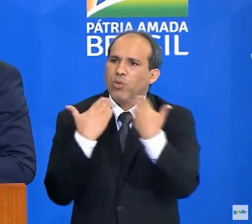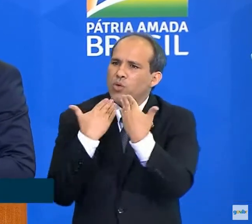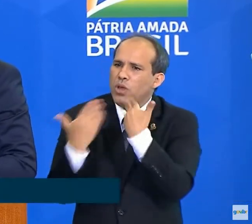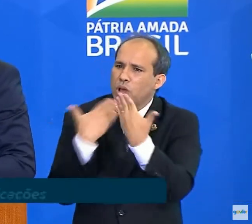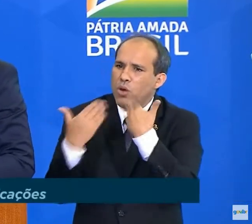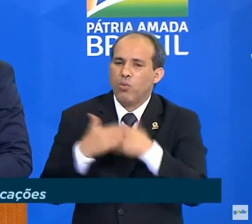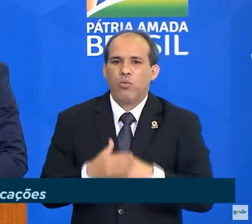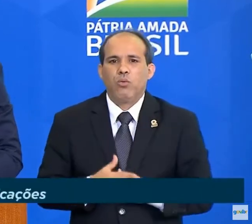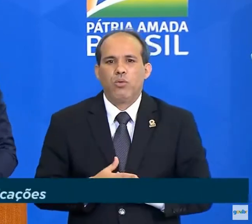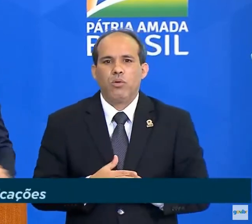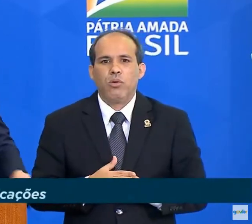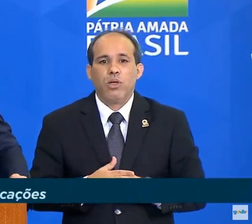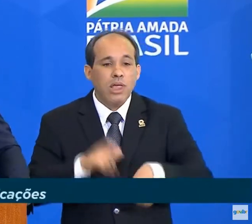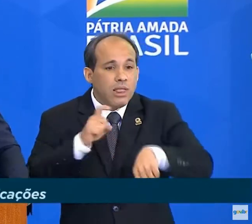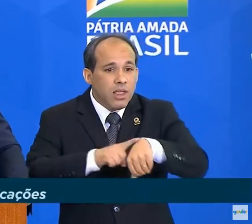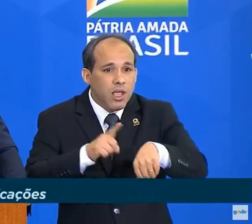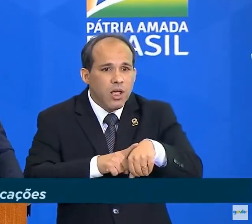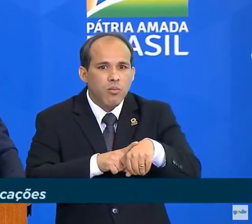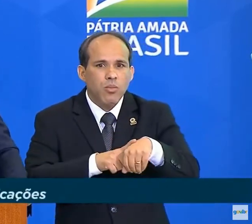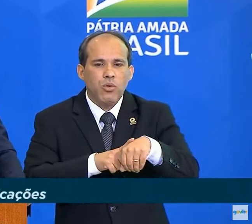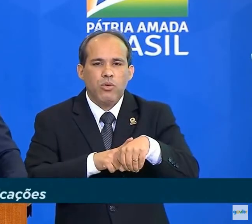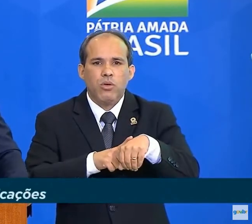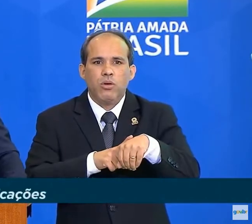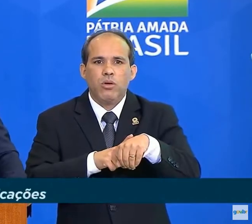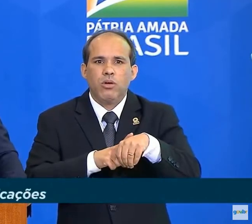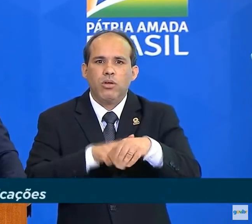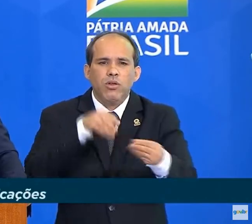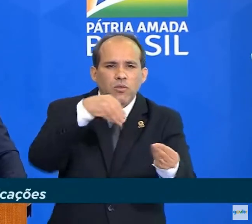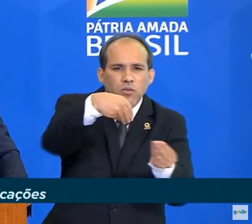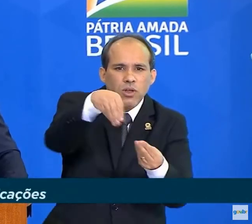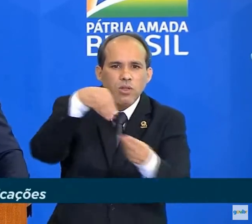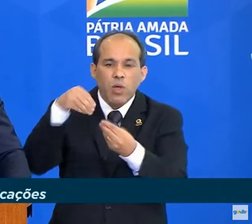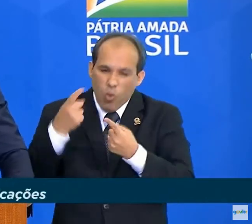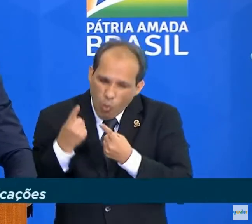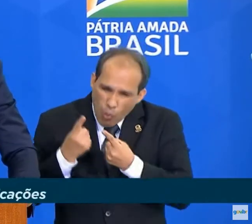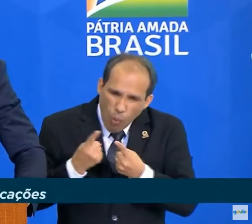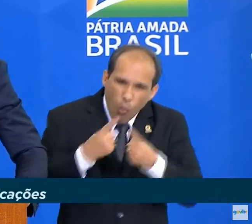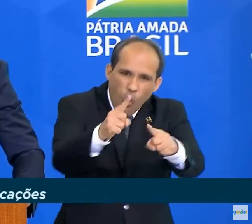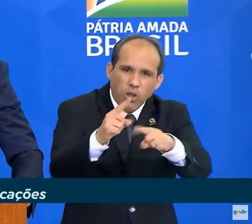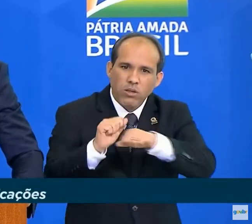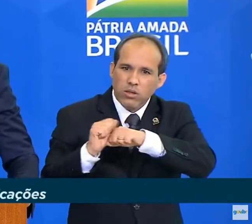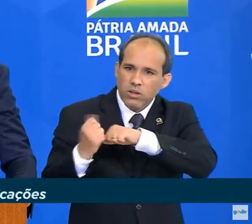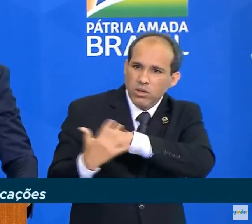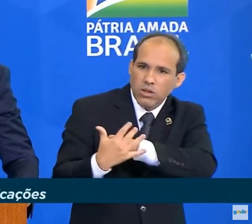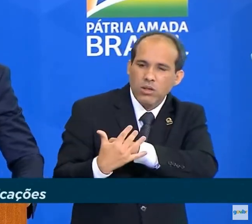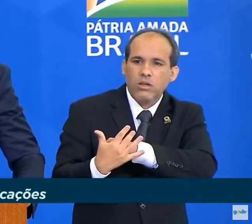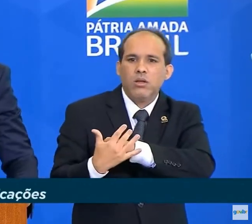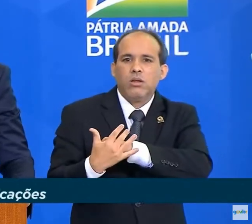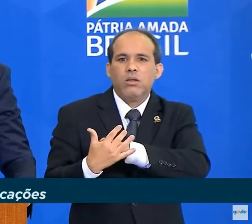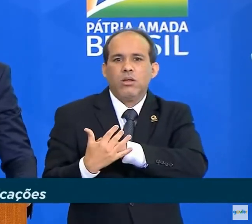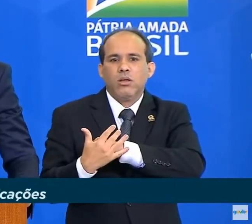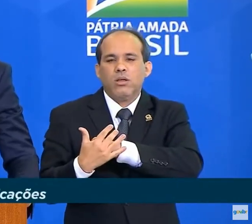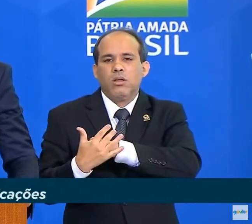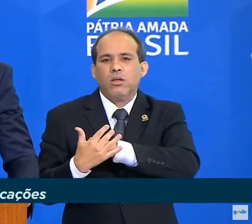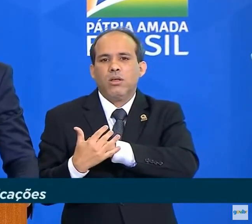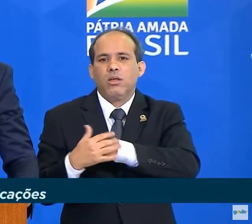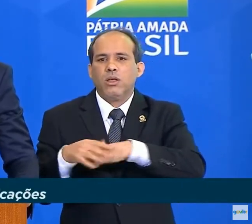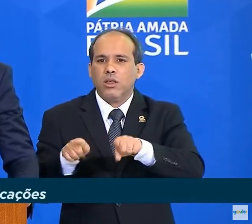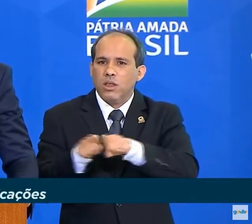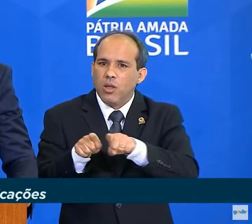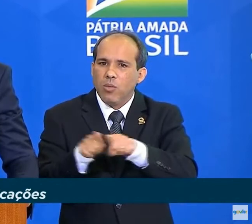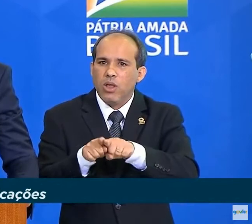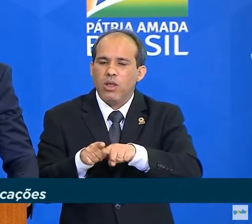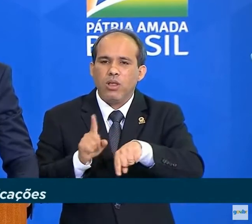Se é tempo de levantarmos a guarda contra o novo coronavírus, também é hora de um